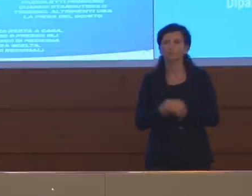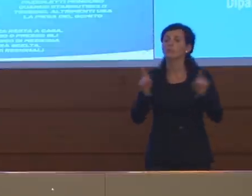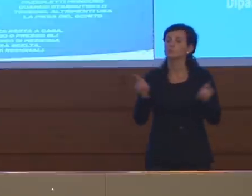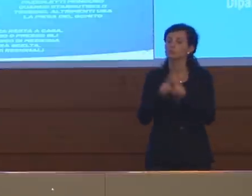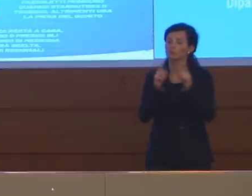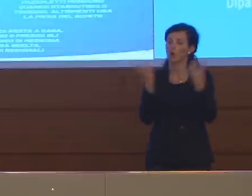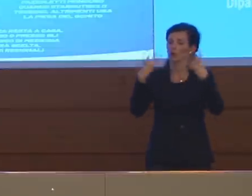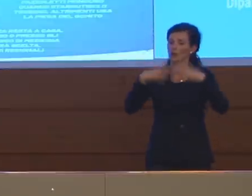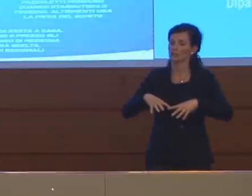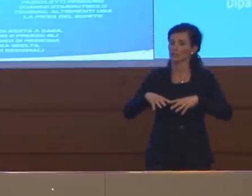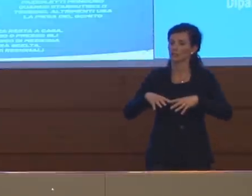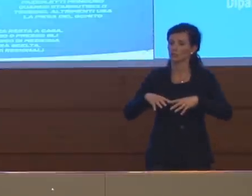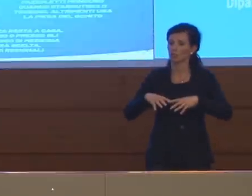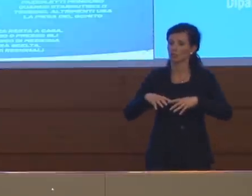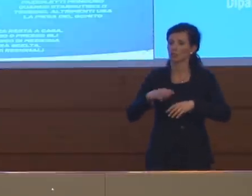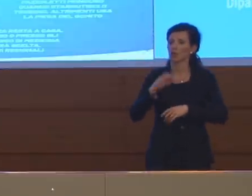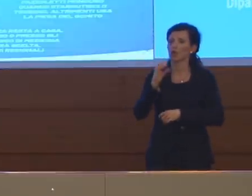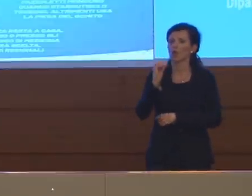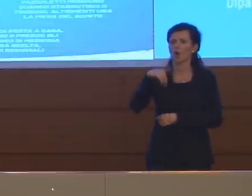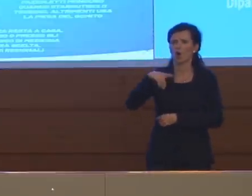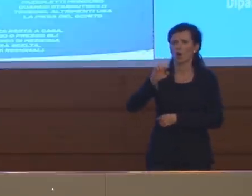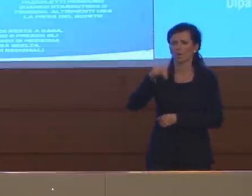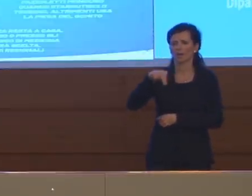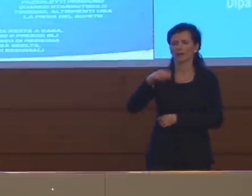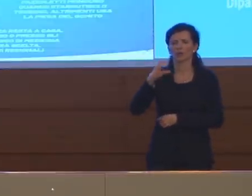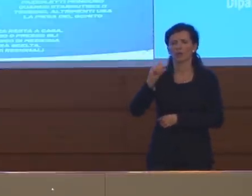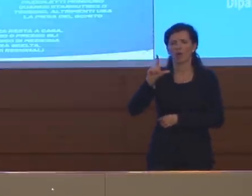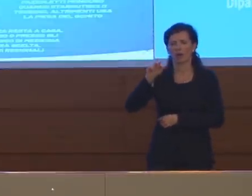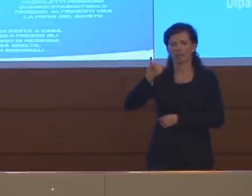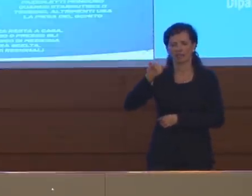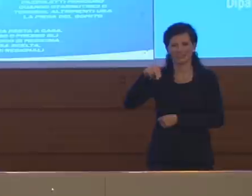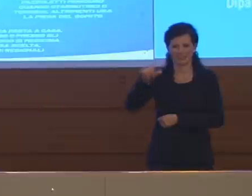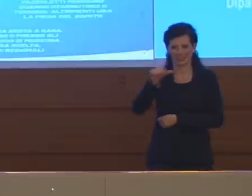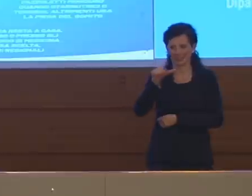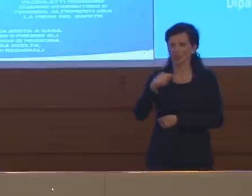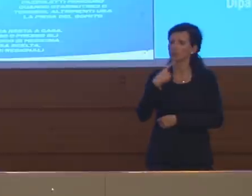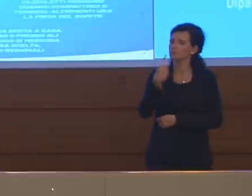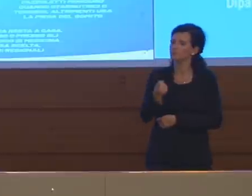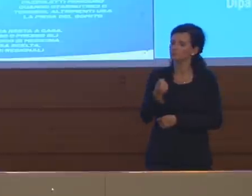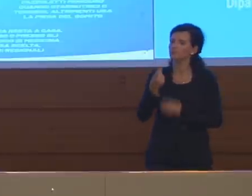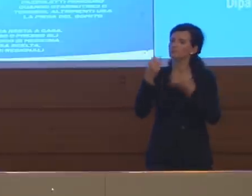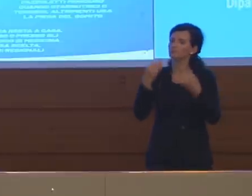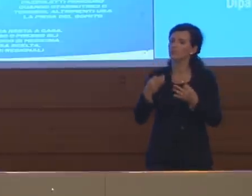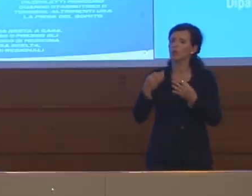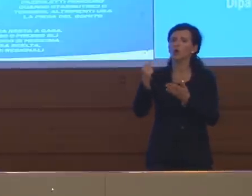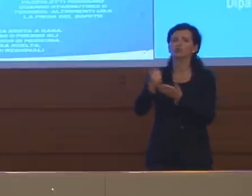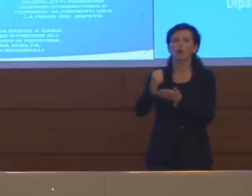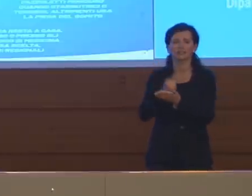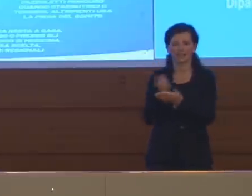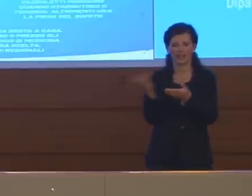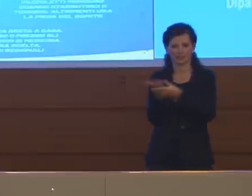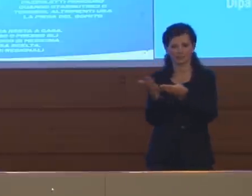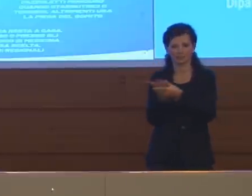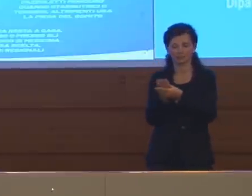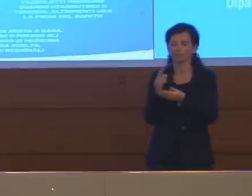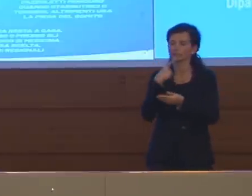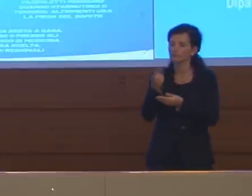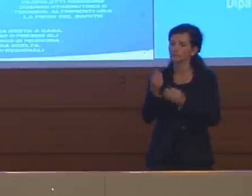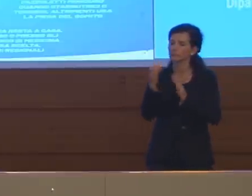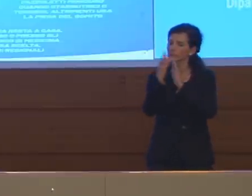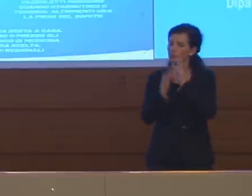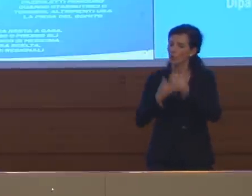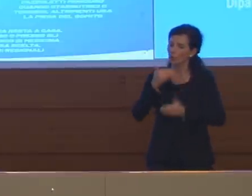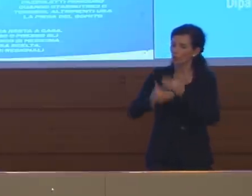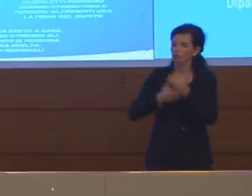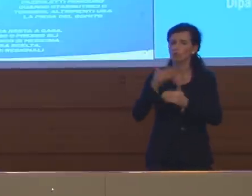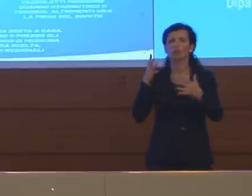'organizzazione indipendente come Open Police, avrete veramente letto, oggi ha presentato un'analisi, un dossier sui processi di trasparenza nei vari